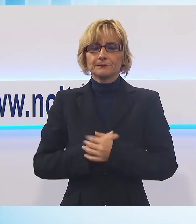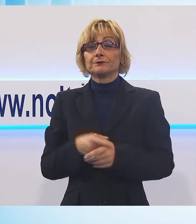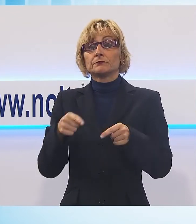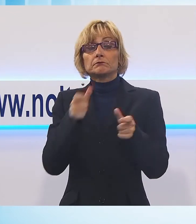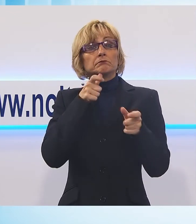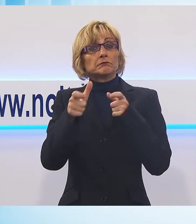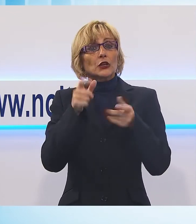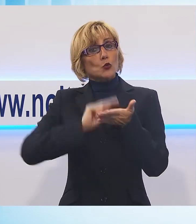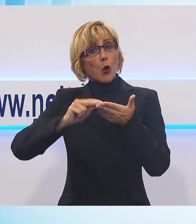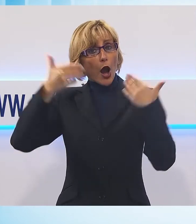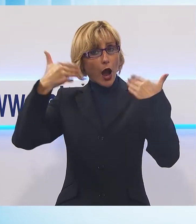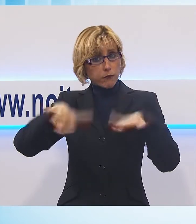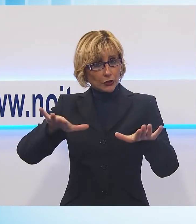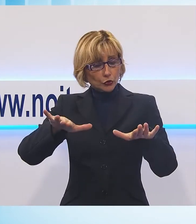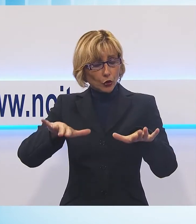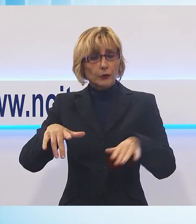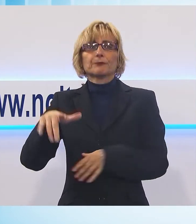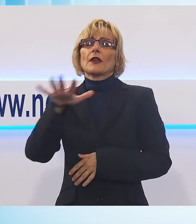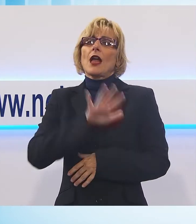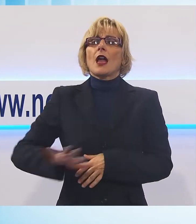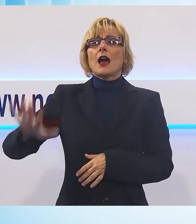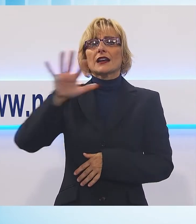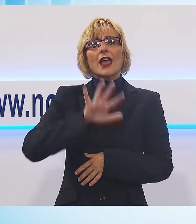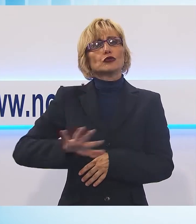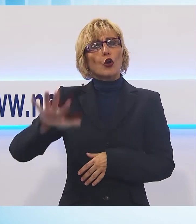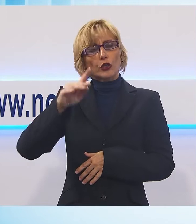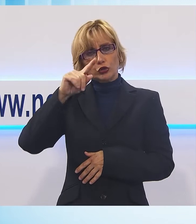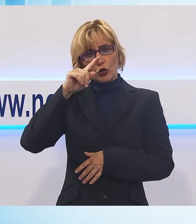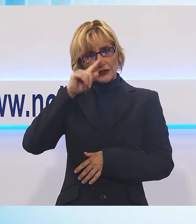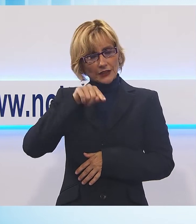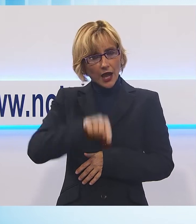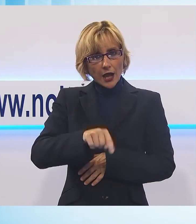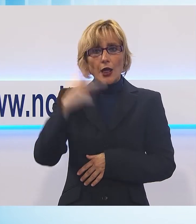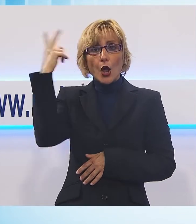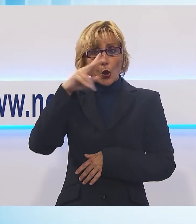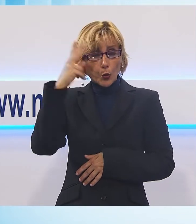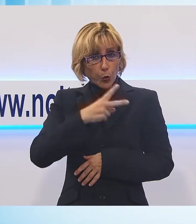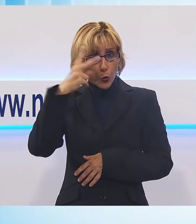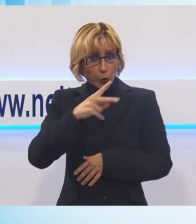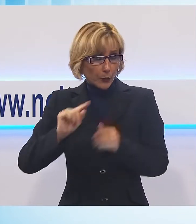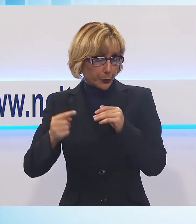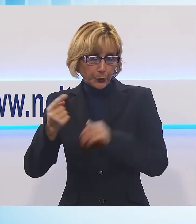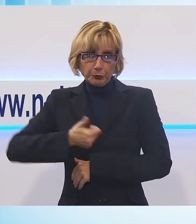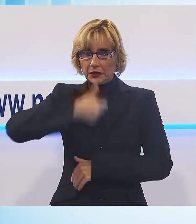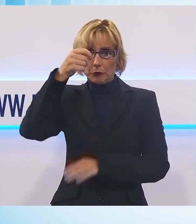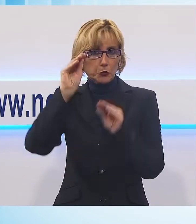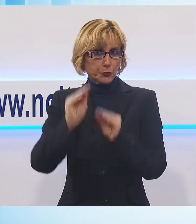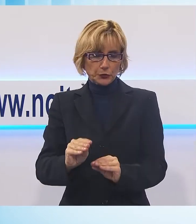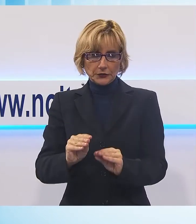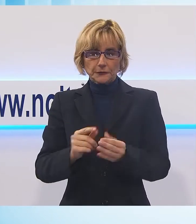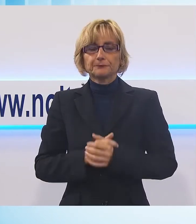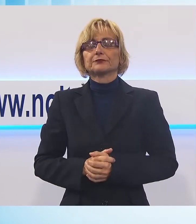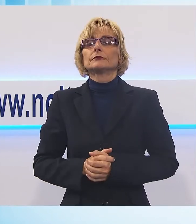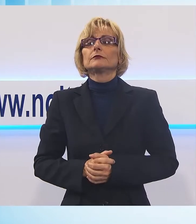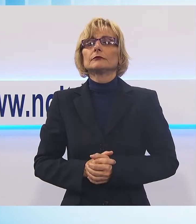nell'ambito regionale la provincia, la nostra provincia, la provincia di Lucca è quella che fa meglio di tutte In provincia di